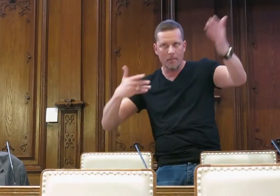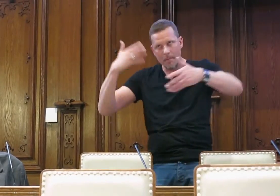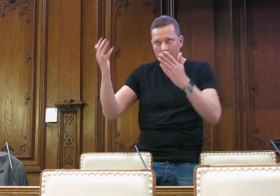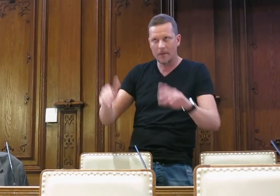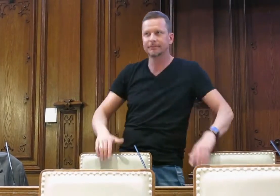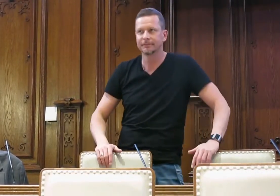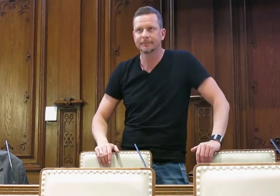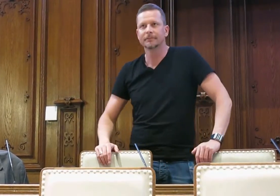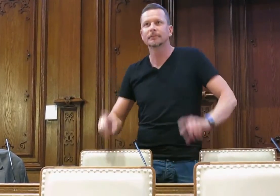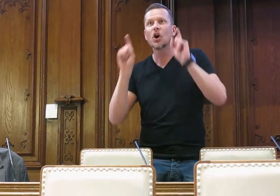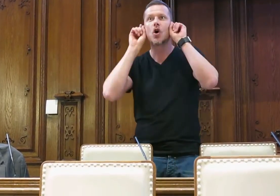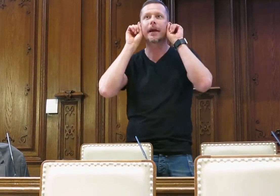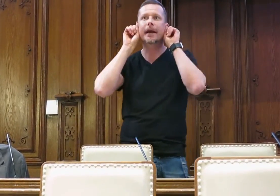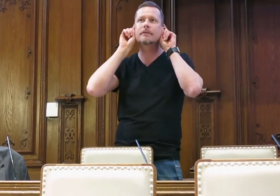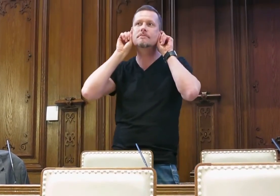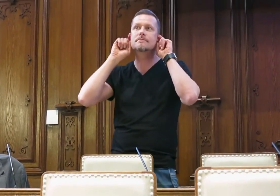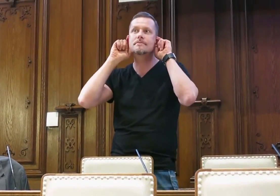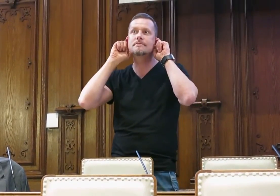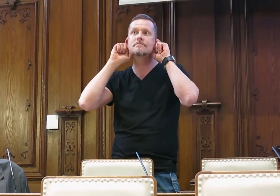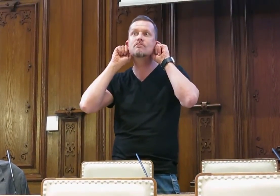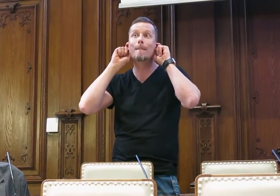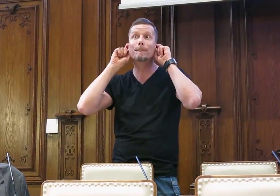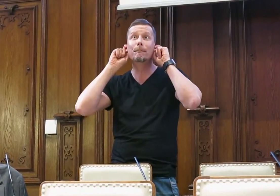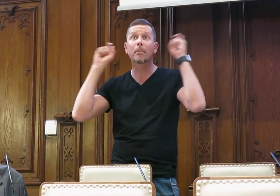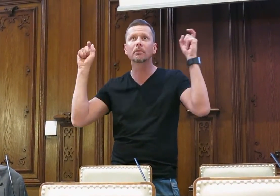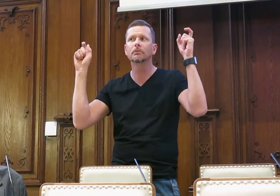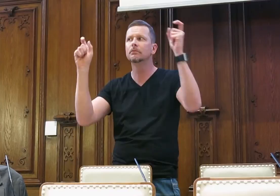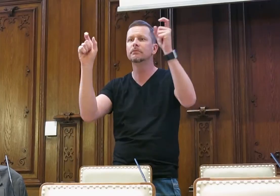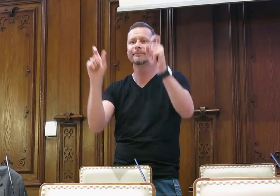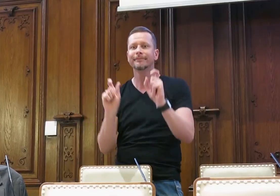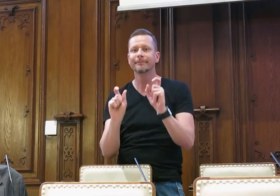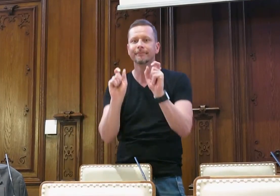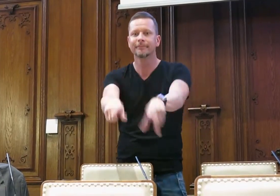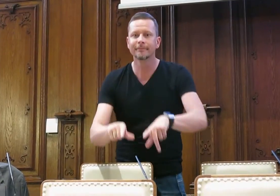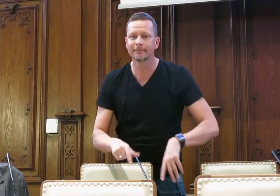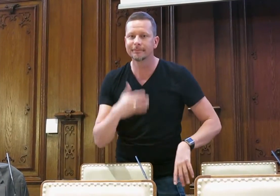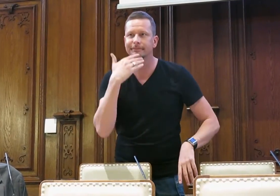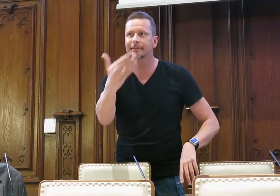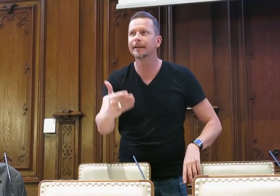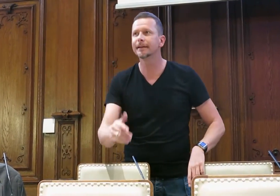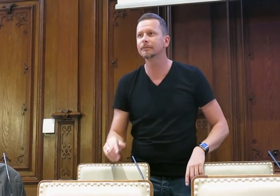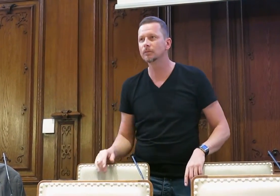einmal auch wieder seine Dankesrede, mit seinen Hörgeräten herunter und wirft sie dann ins Grab nach.